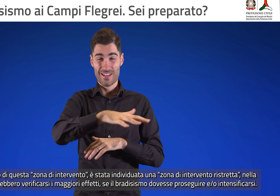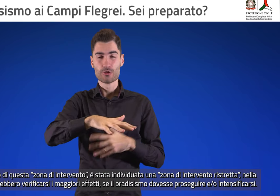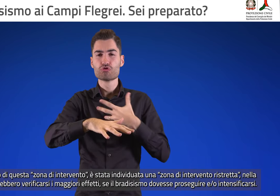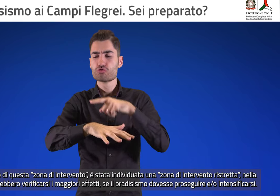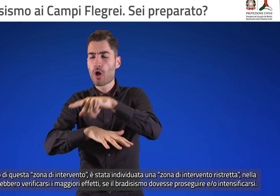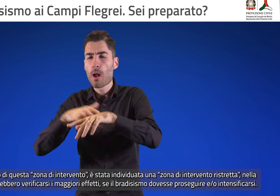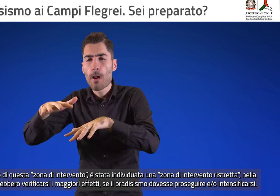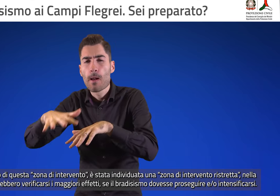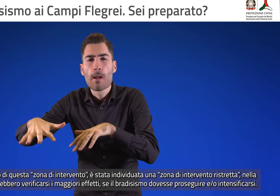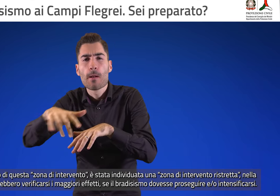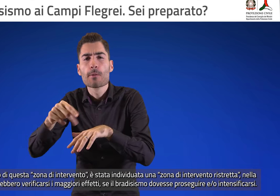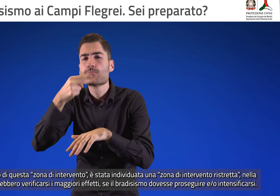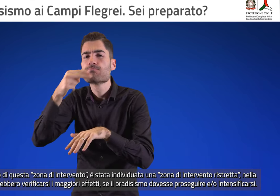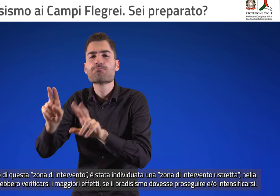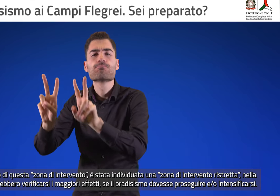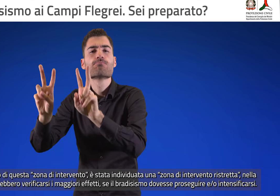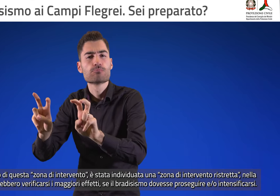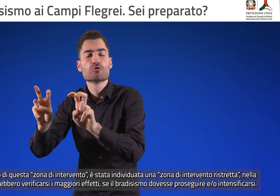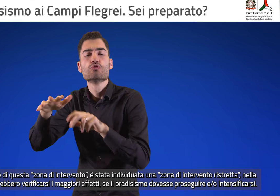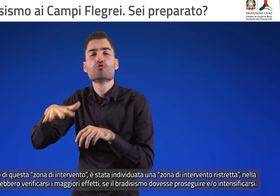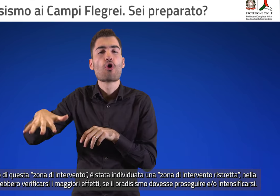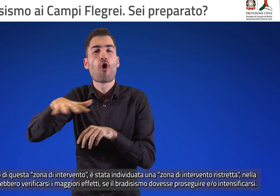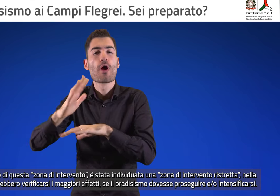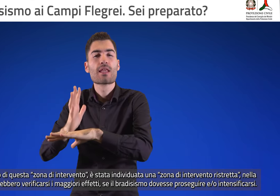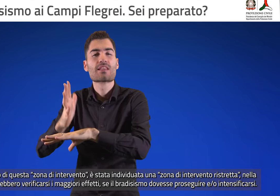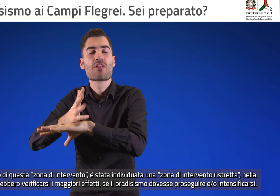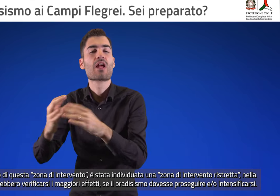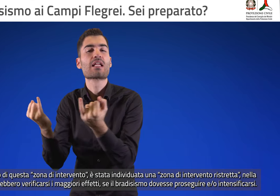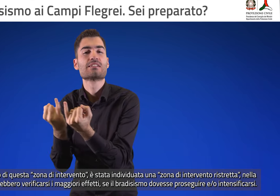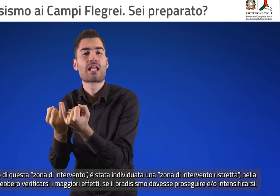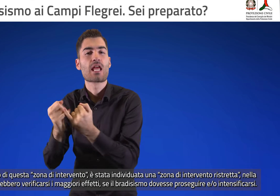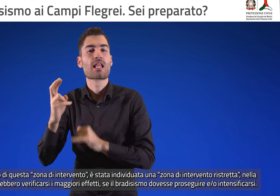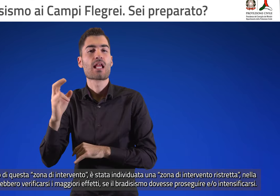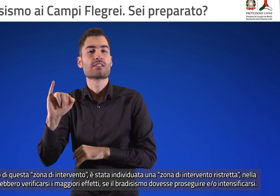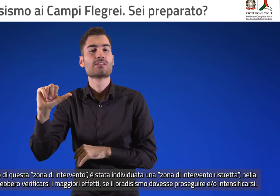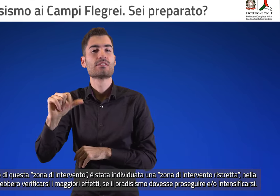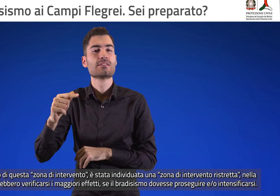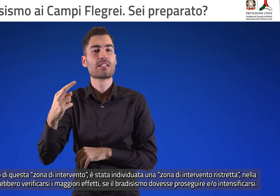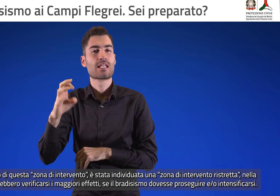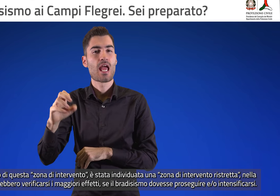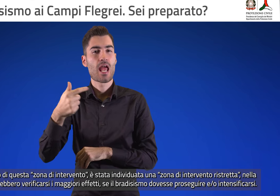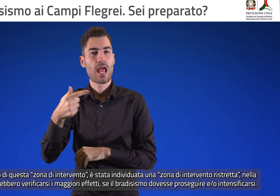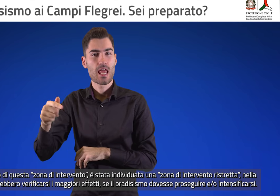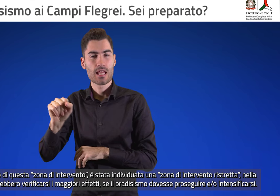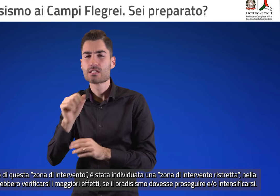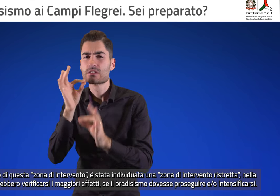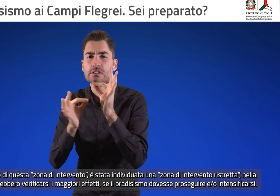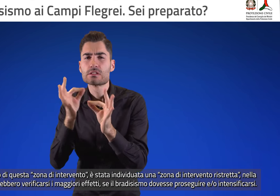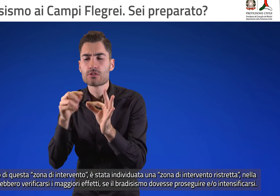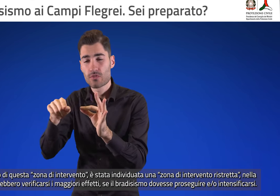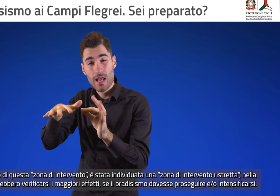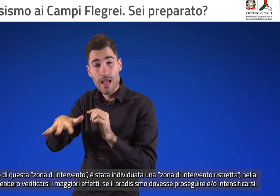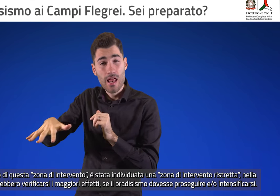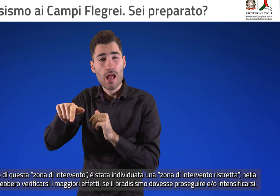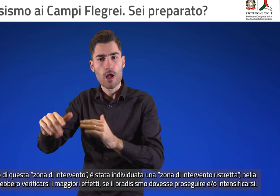zona di intervento ristretta, nella quale potrebbero verificarsi i maggiori effetti, se il